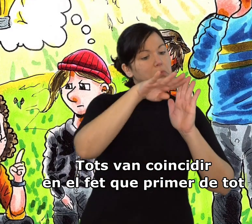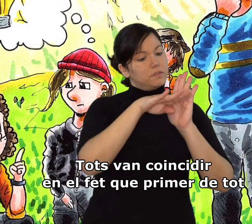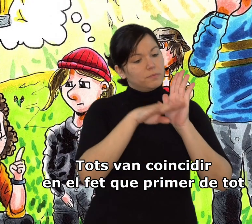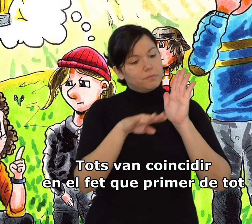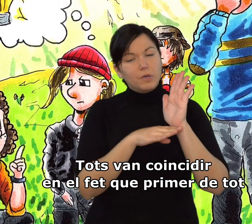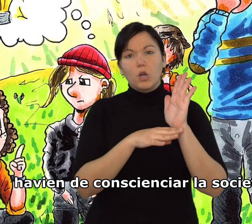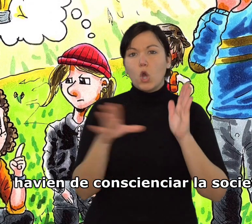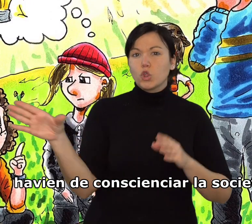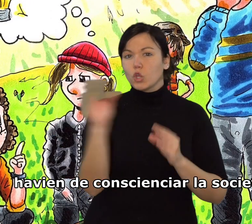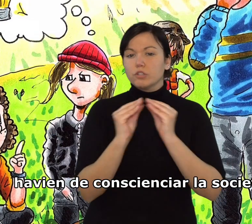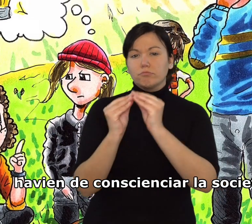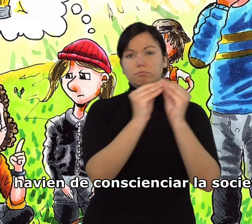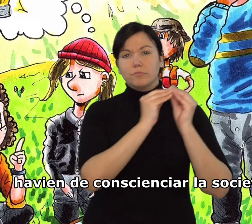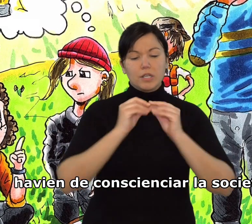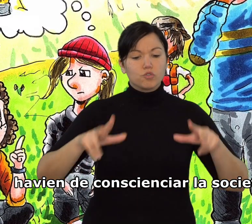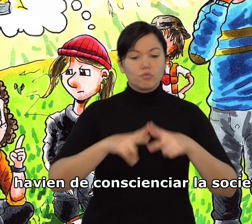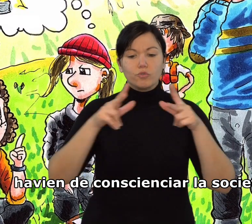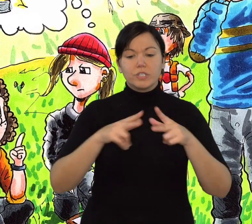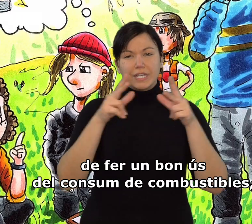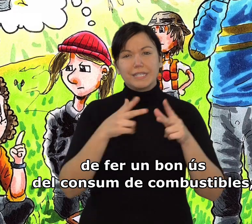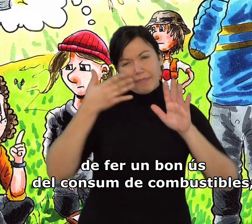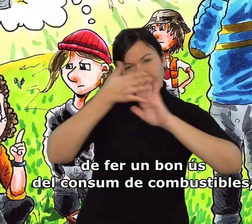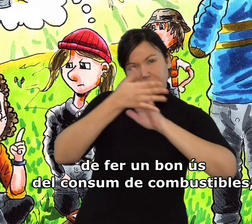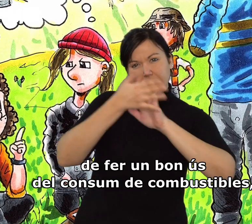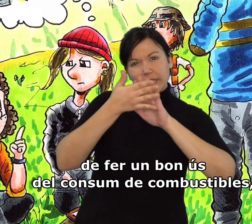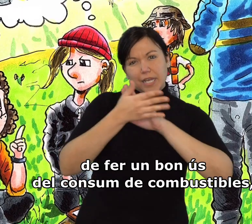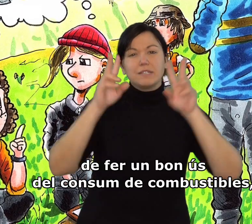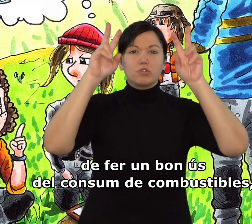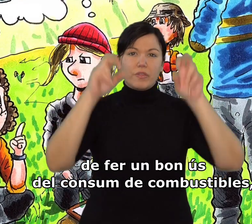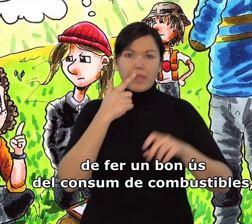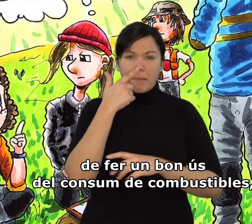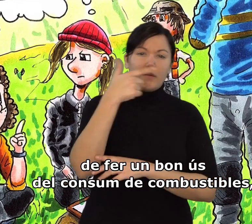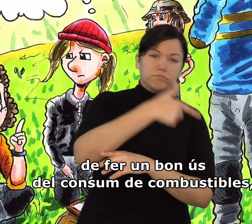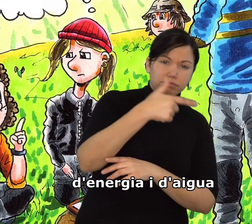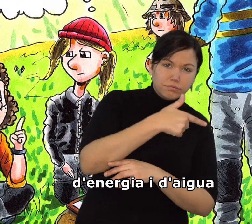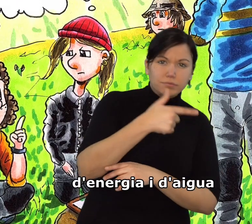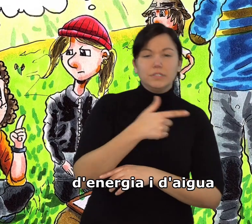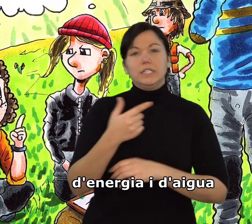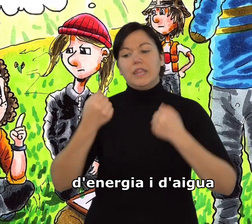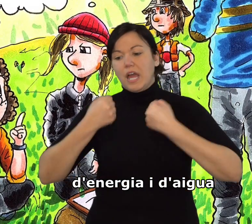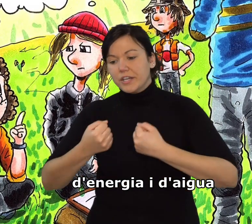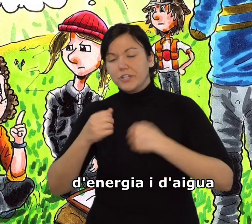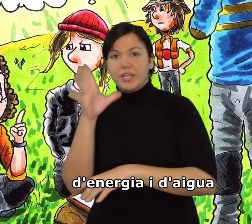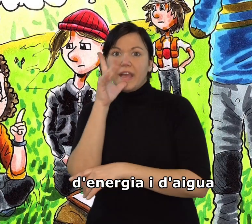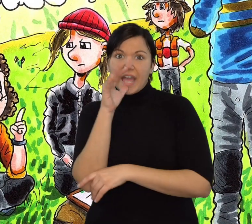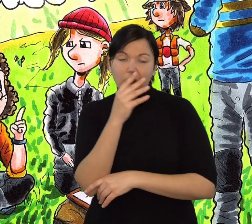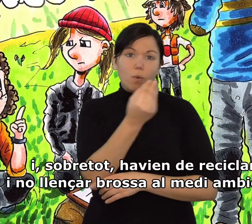el fet que primer de tot havien de conscienciar la societat de fer un bon ús del consum de combustibles, d'energia i d'aigua. I